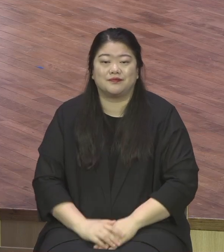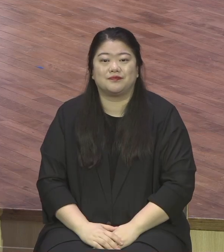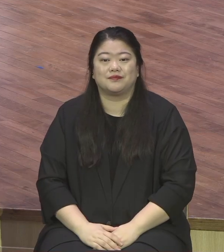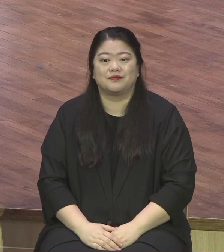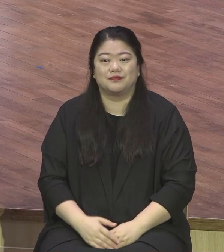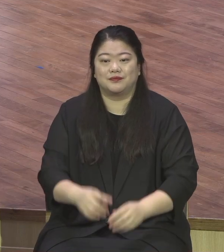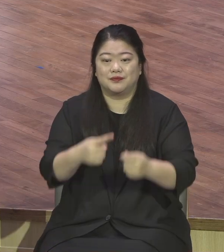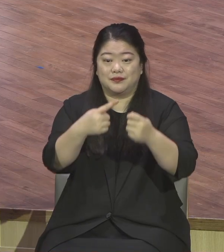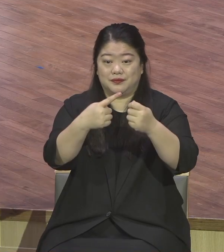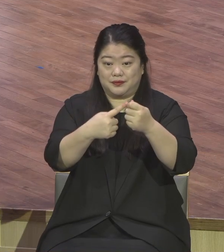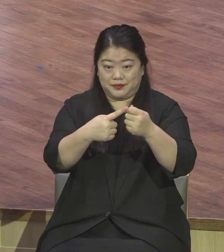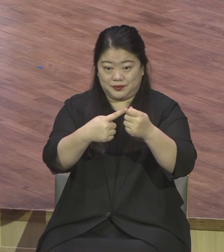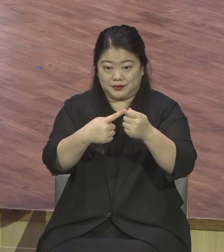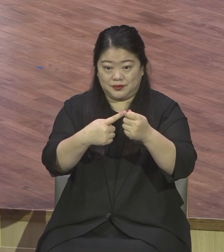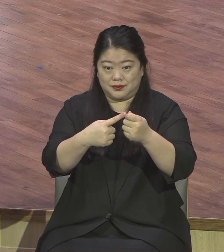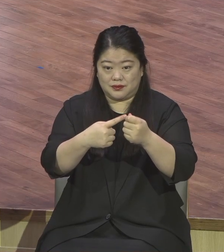무력한 인간의 의지입니다.